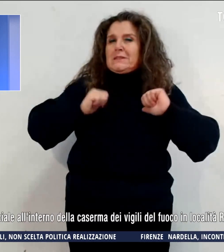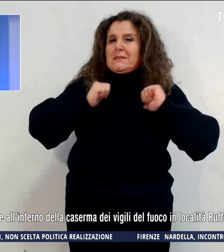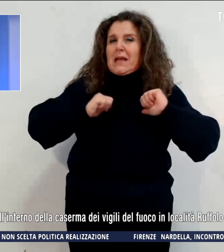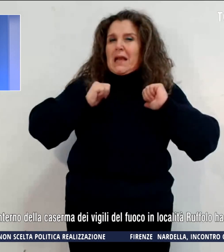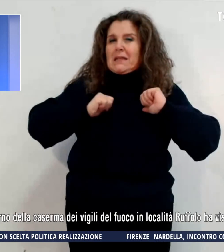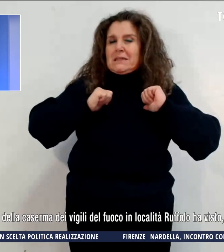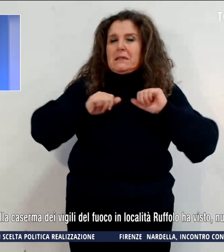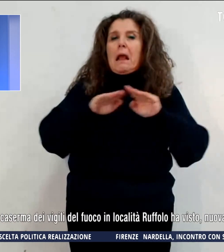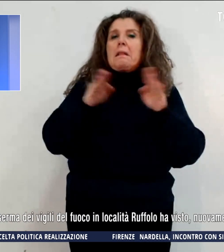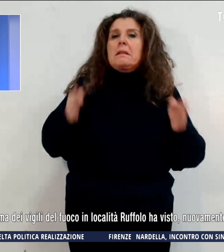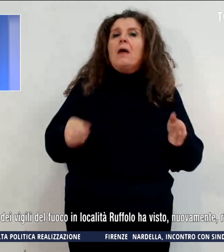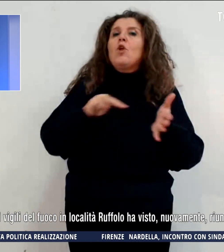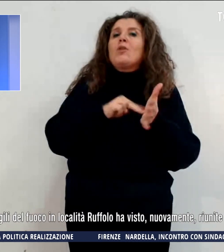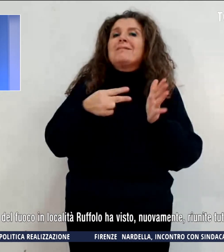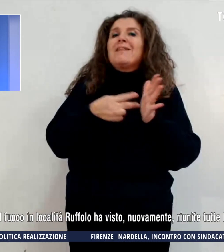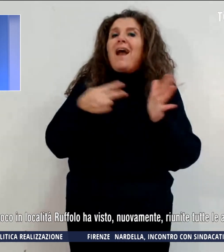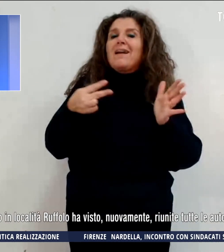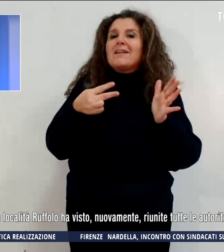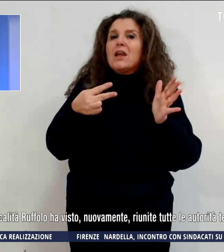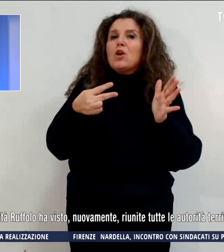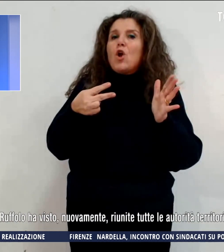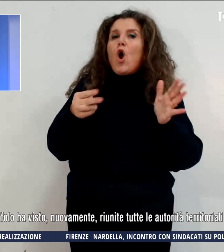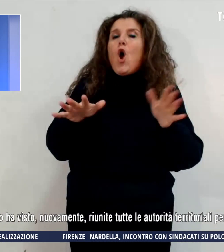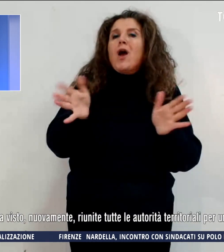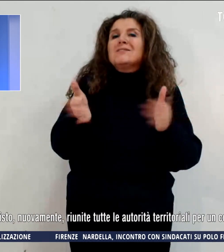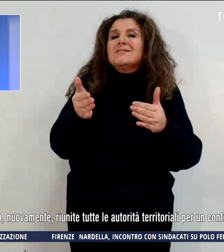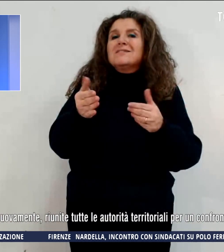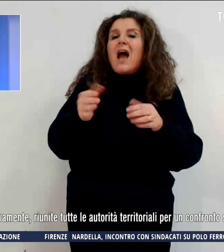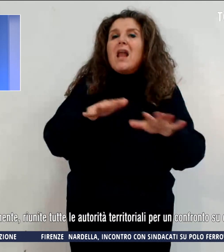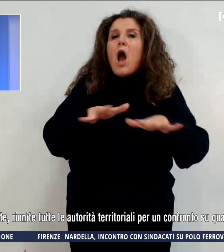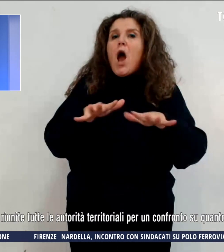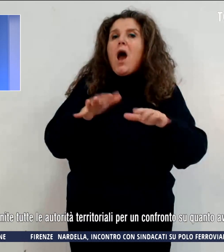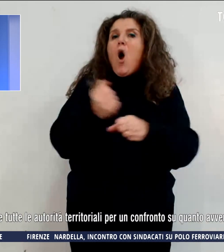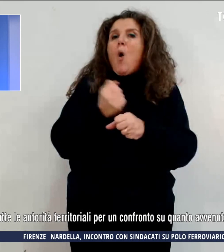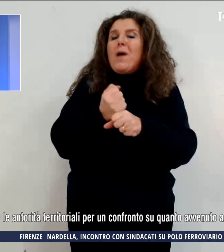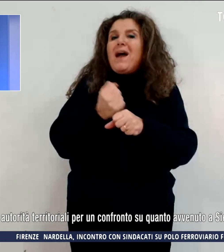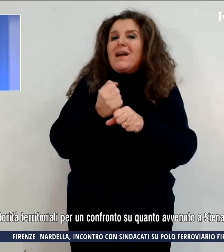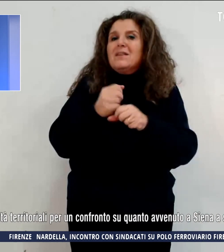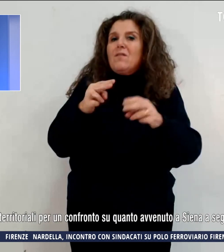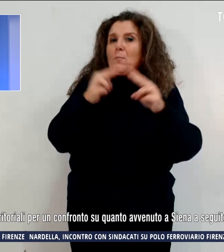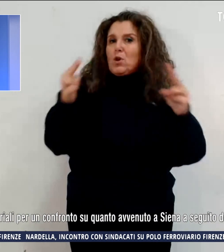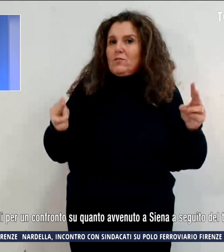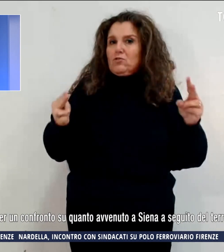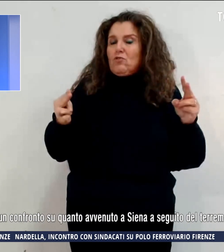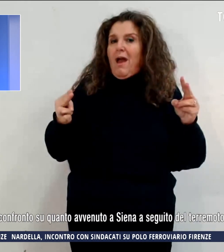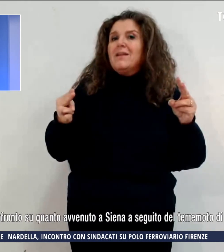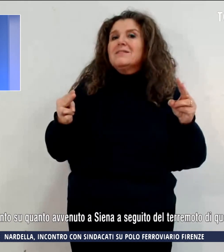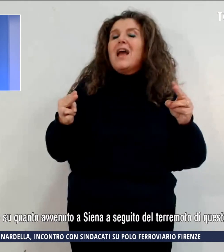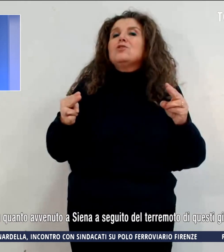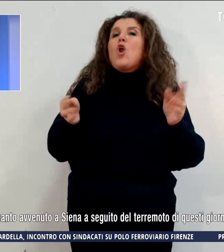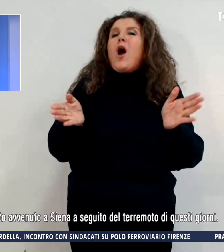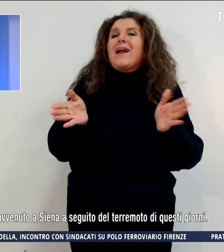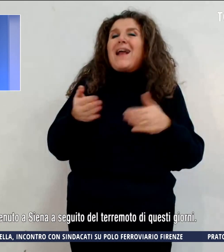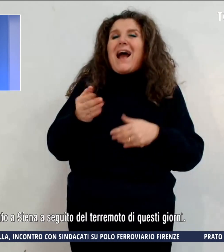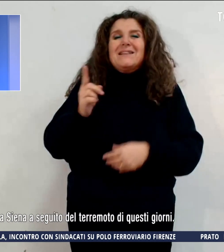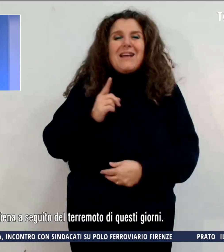tecnico presso la sala operativa provinciale all'interno della caserma dei vigili del fuoco ha